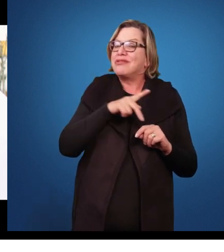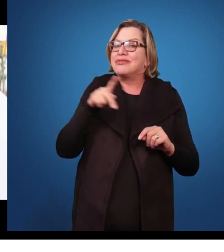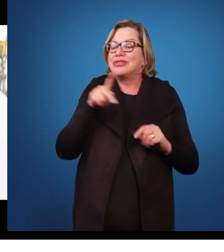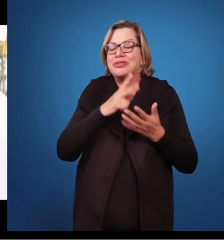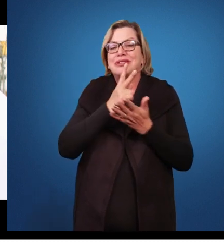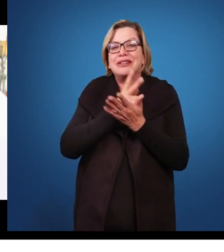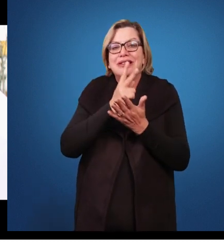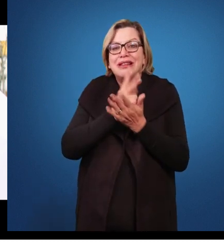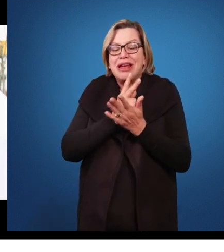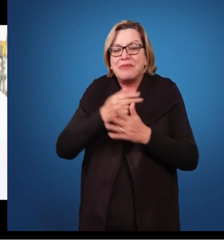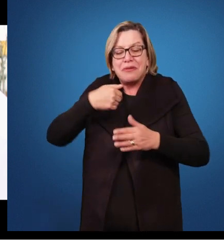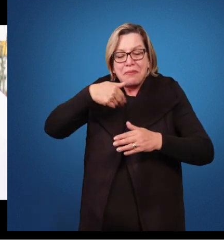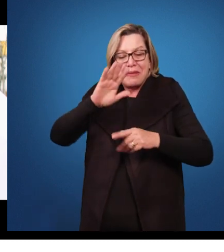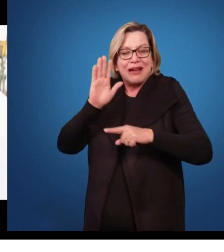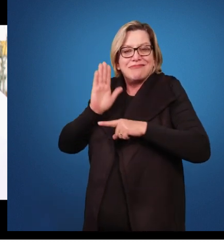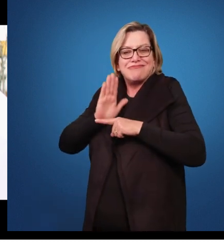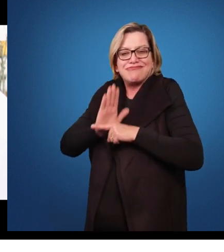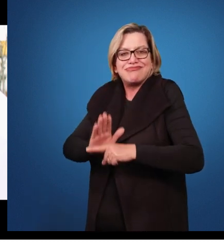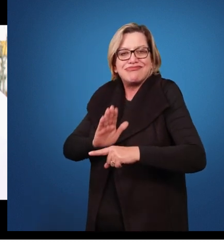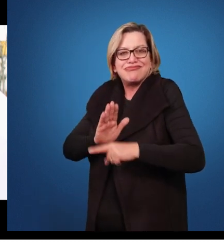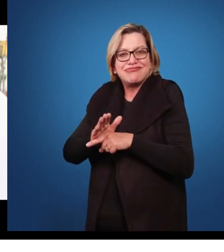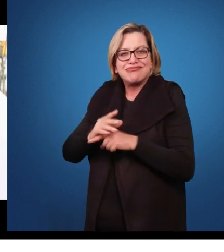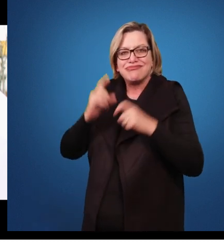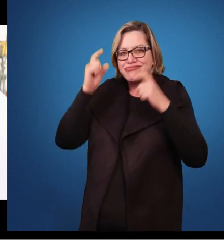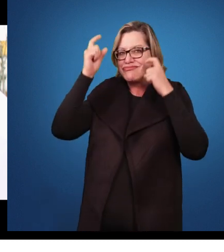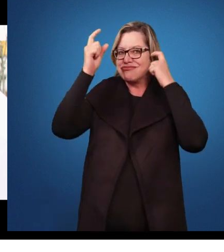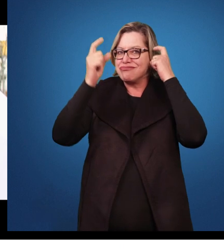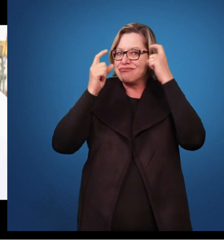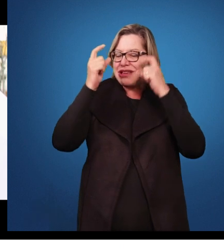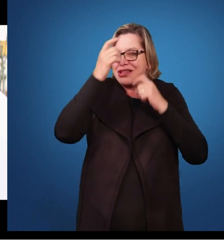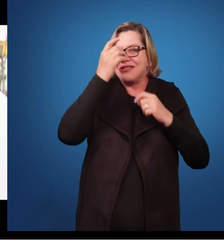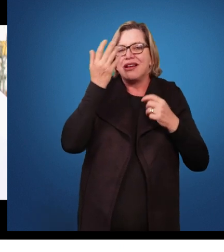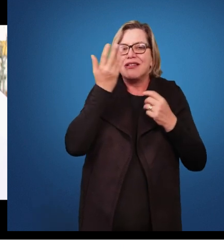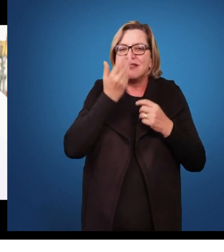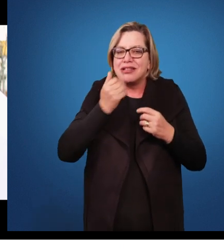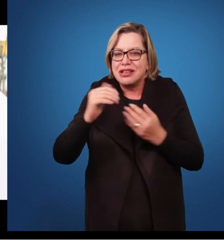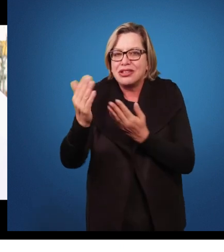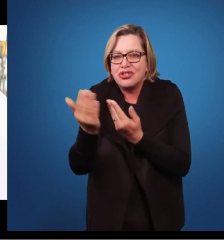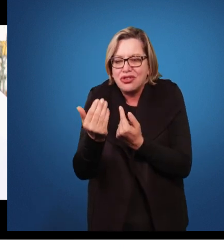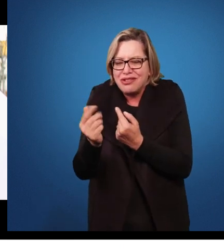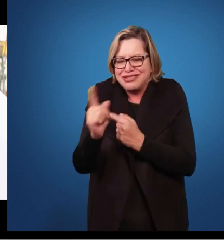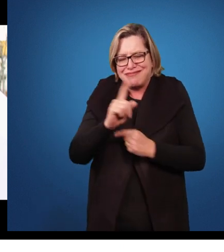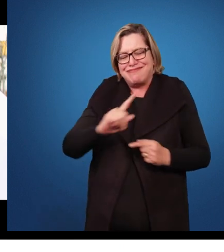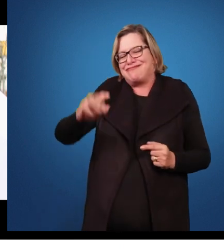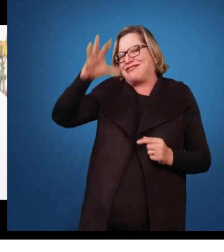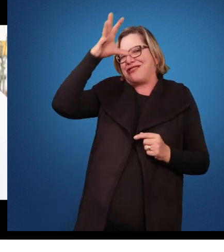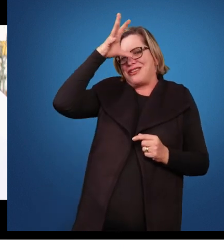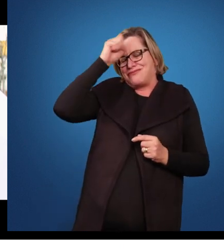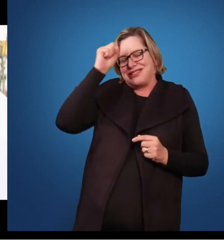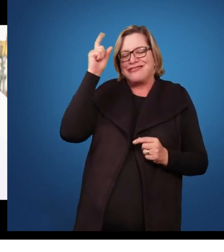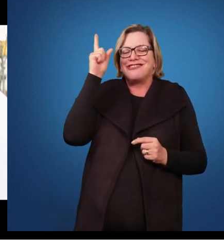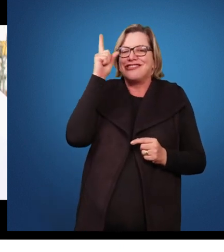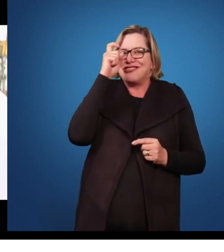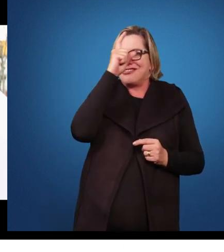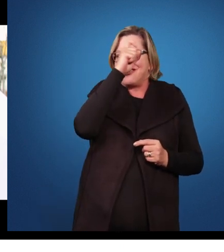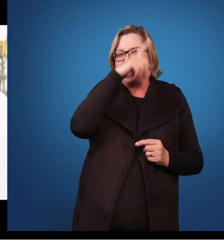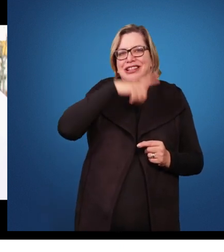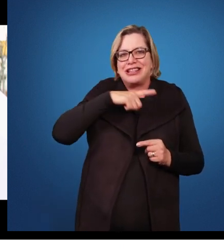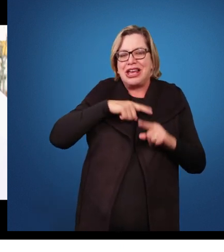um cuidado especial às crianças e aos jovens que não aprendem. Mas como esses aprendem e aprendem com facilidade, eles ficam esquecidos.